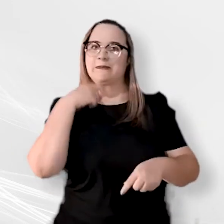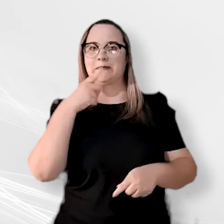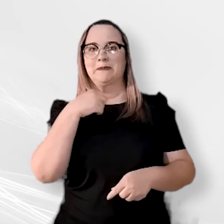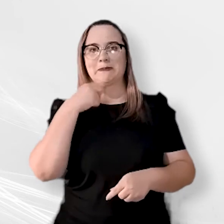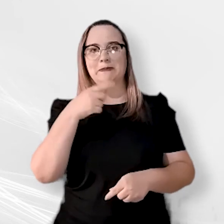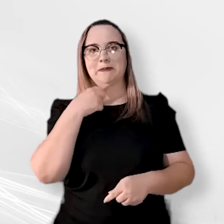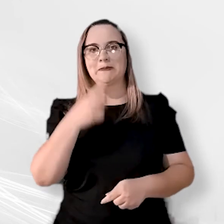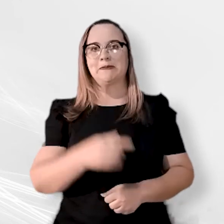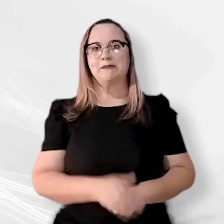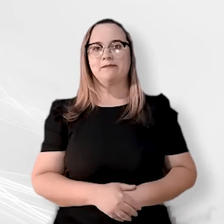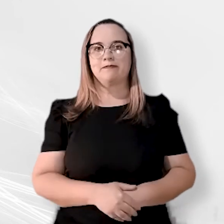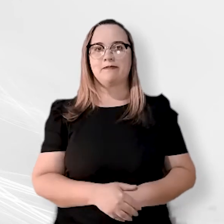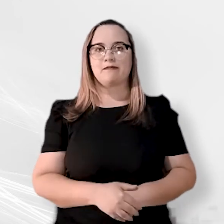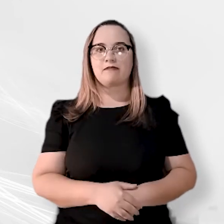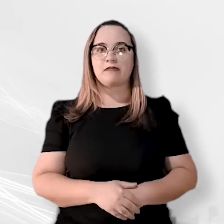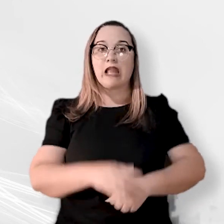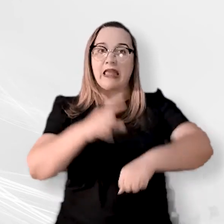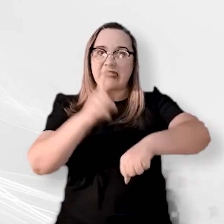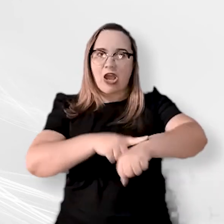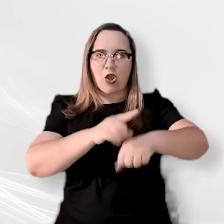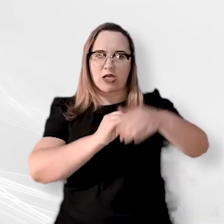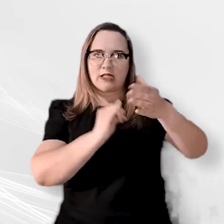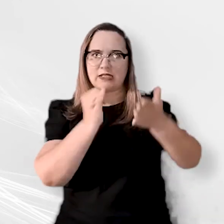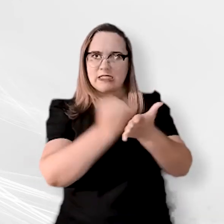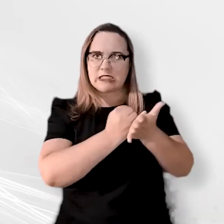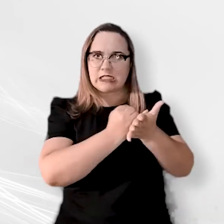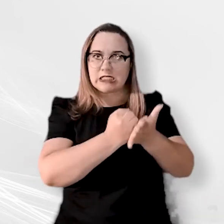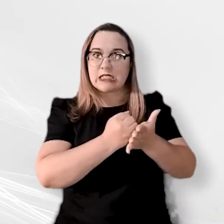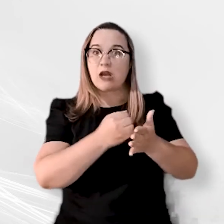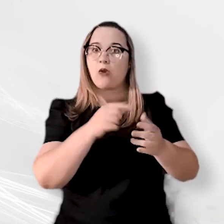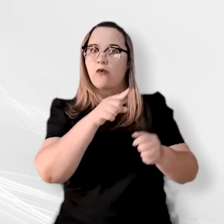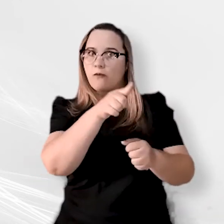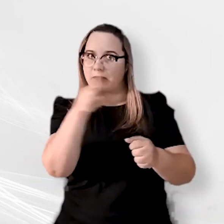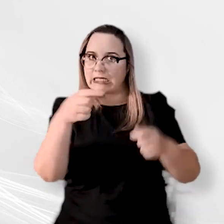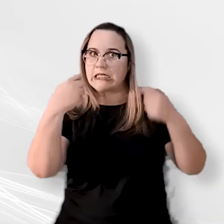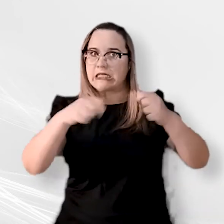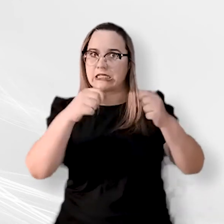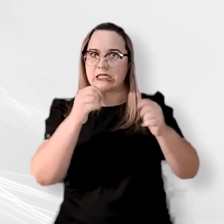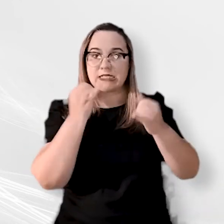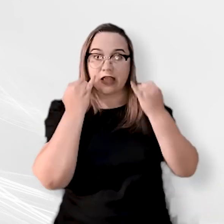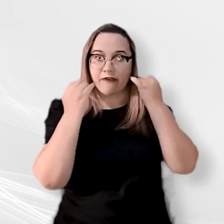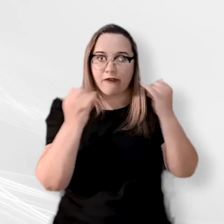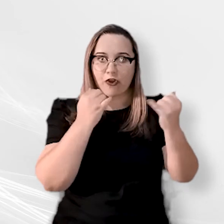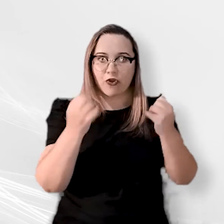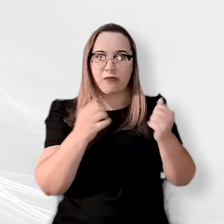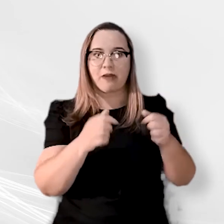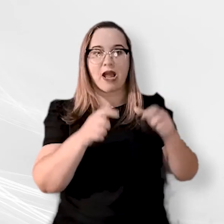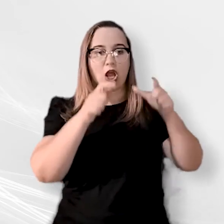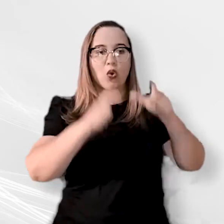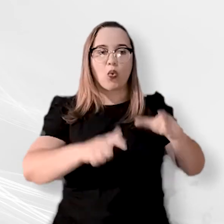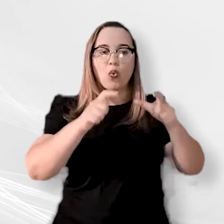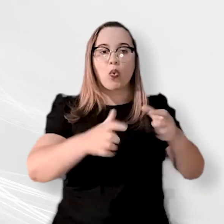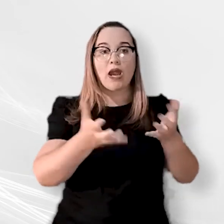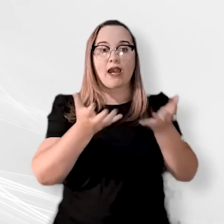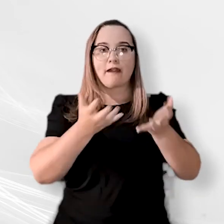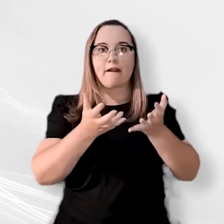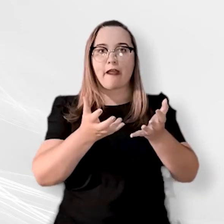inscrição, o candidato deverá informar dados pessoais e escolares válidos, além da localidade em que deseja exercer suas